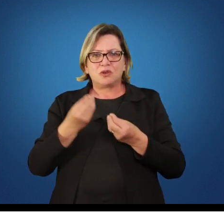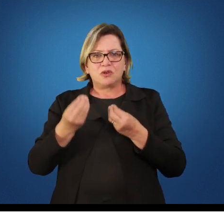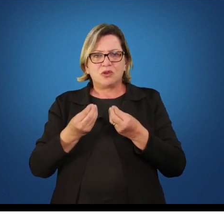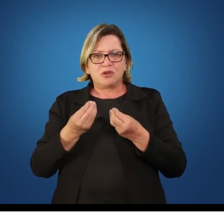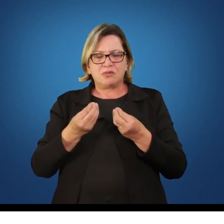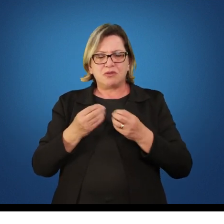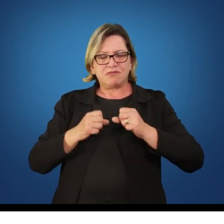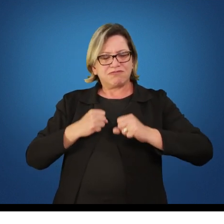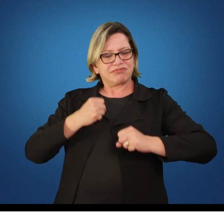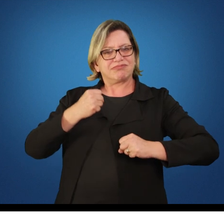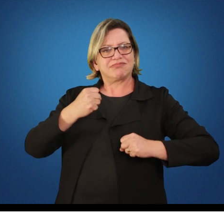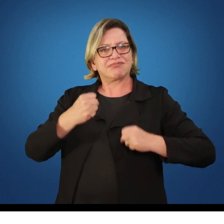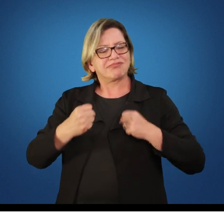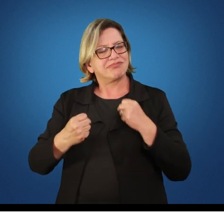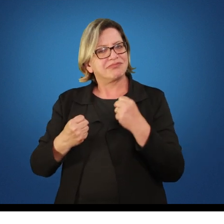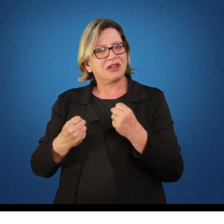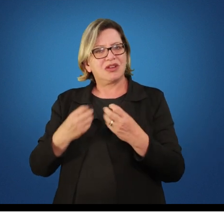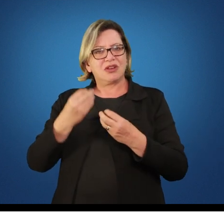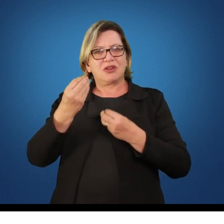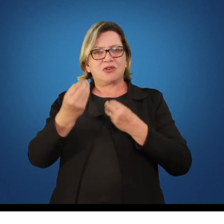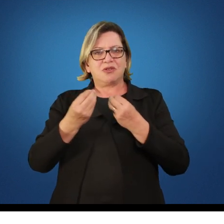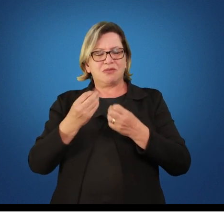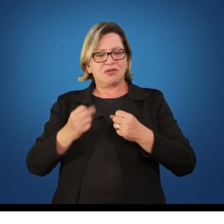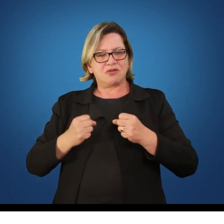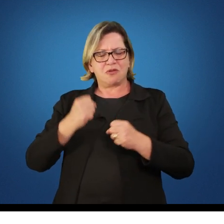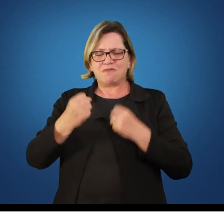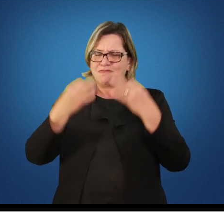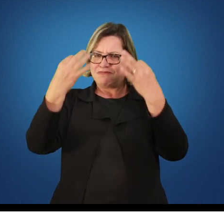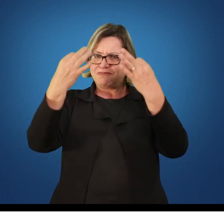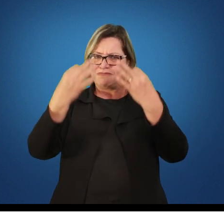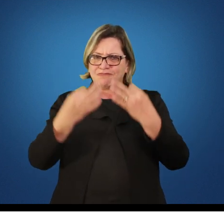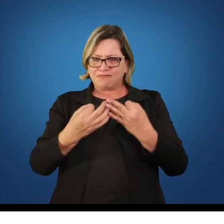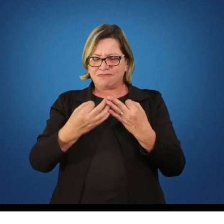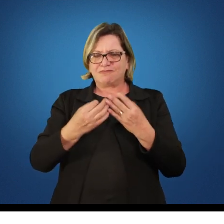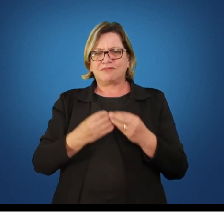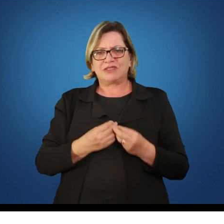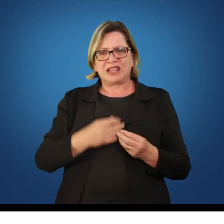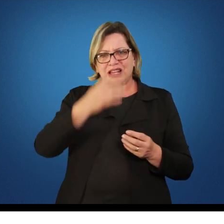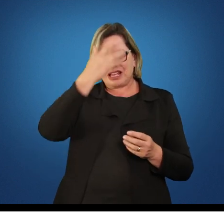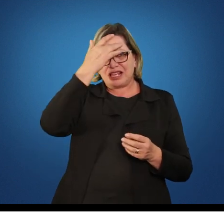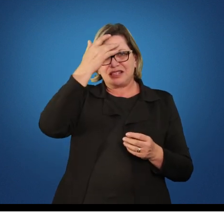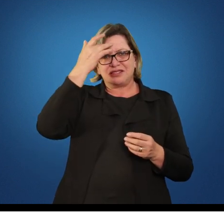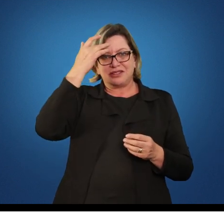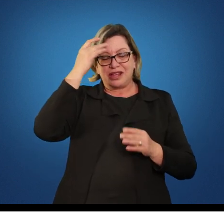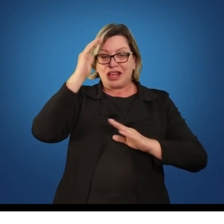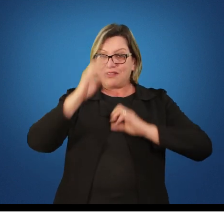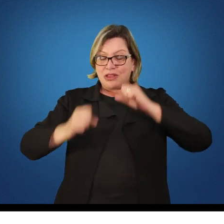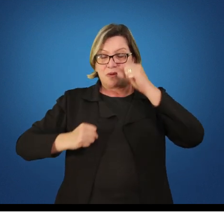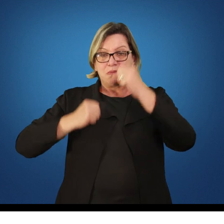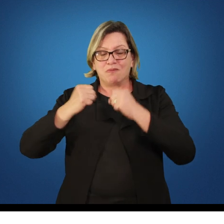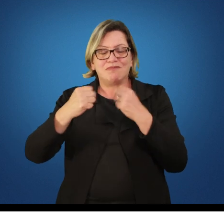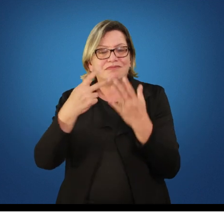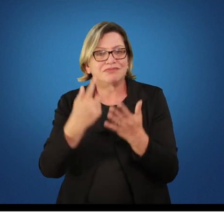locomover correr direito as pessoas correm errado nós vamos começar a colocar